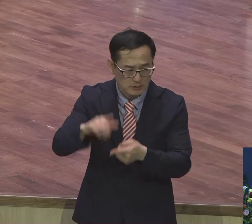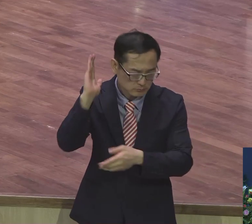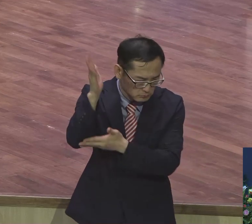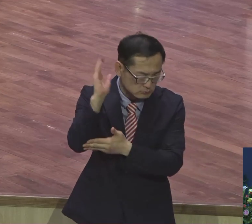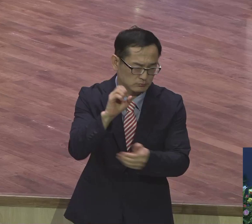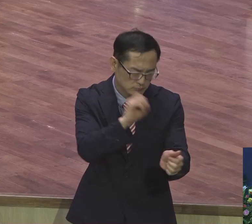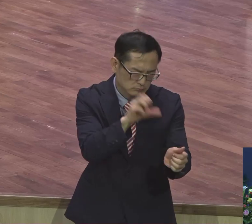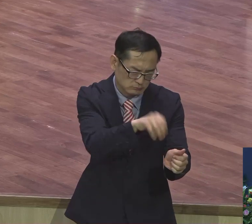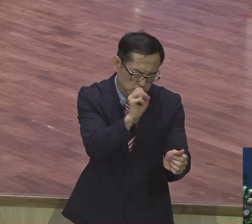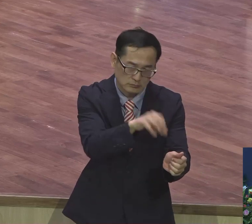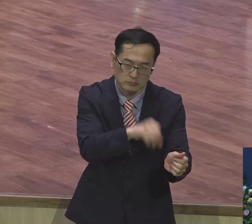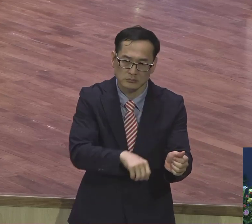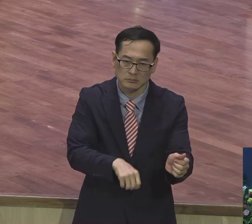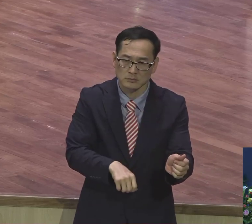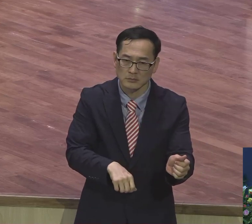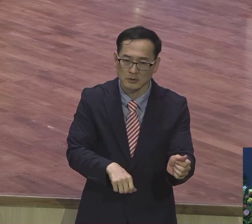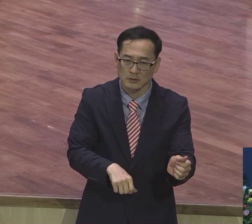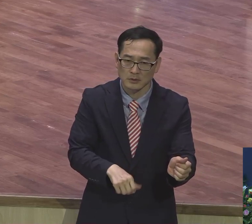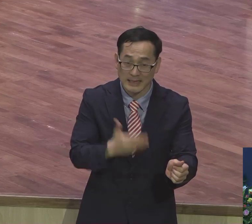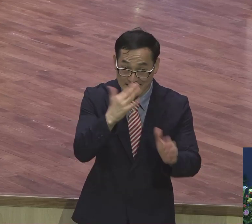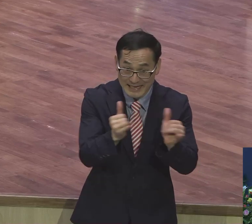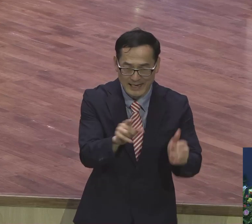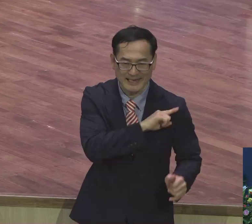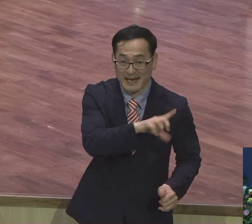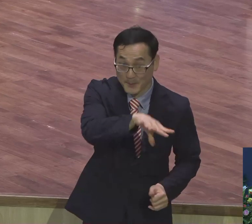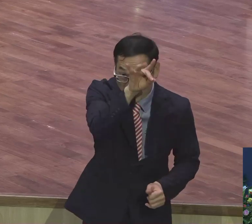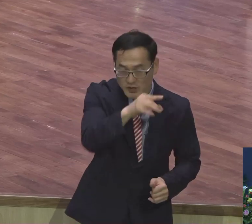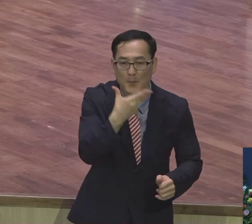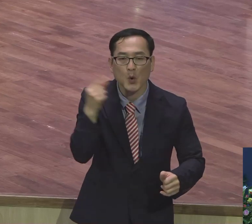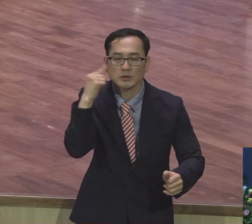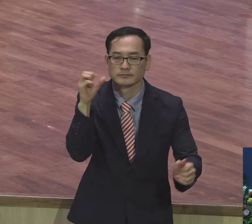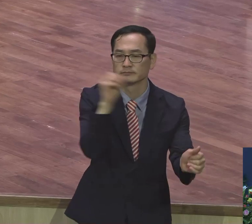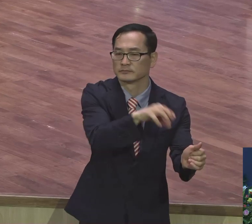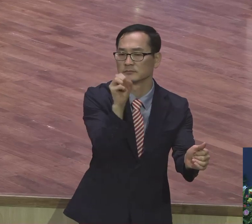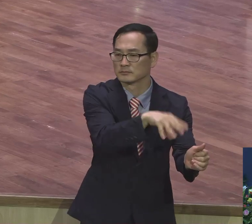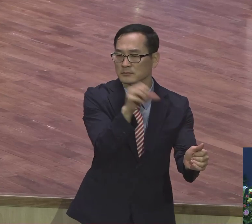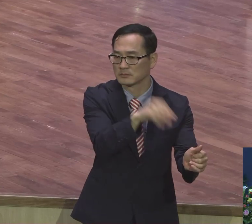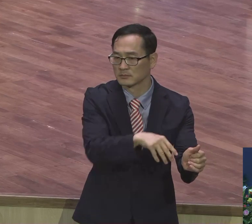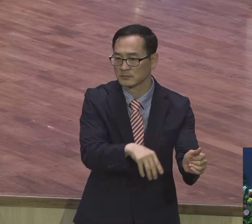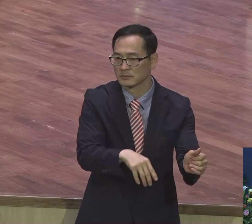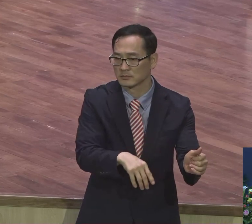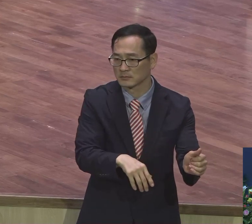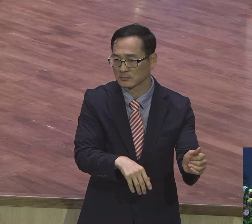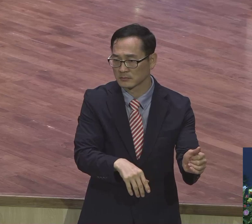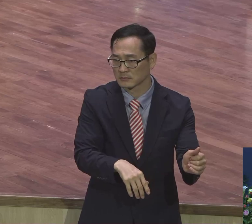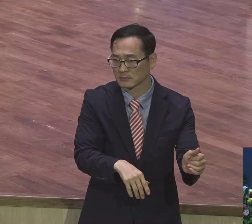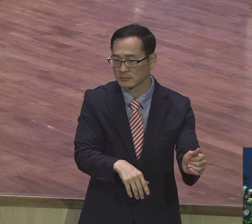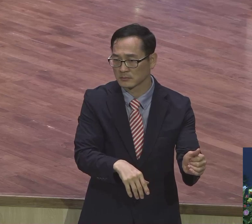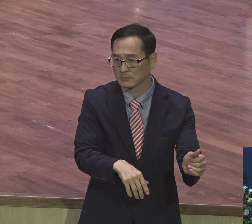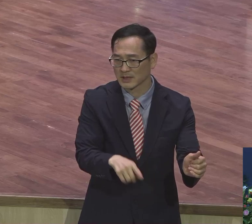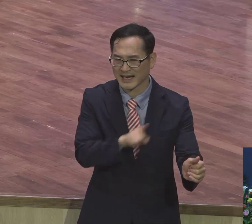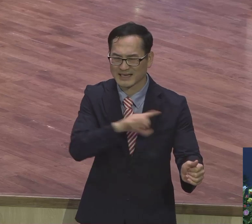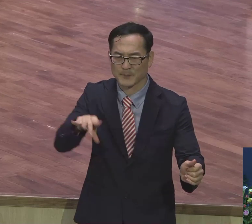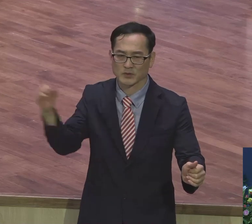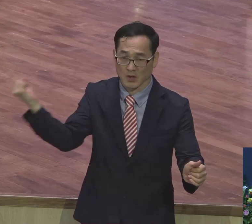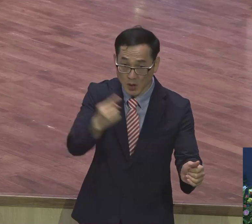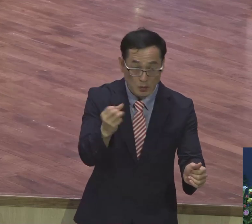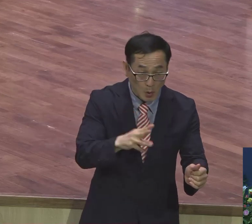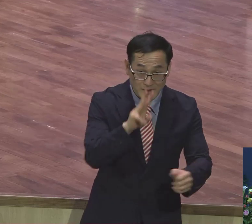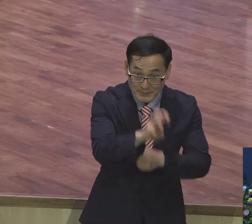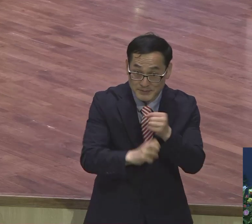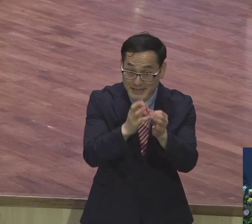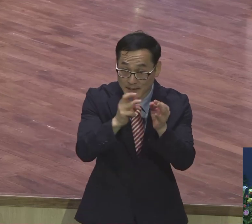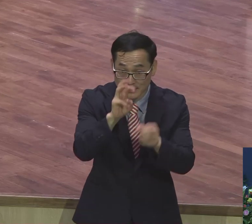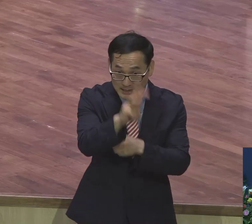이스라엘 백성들에게 제일 먼저 그렇게 찾아오셨다. 그리고 이스라엘 땅에 33년을 살았다.